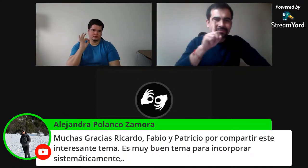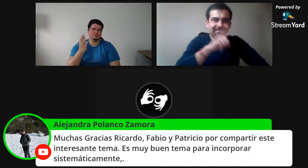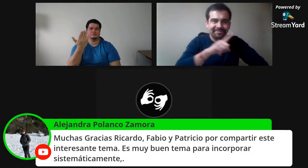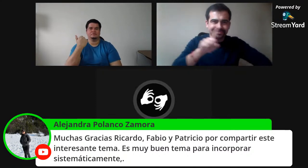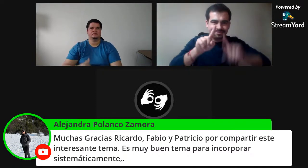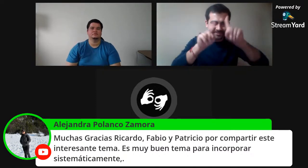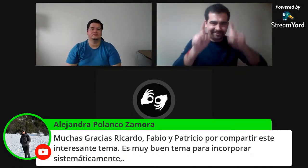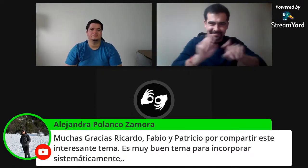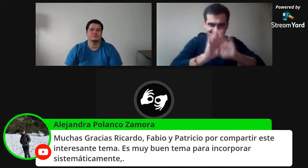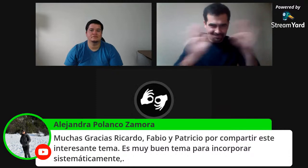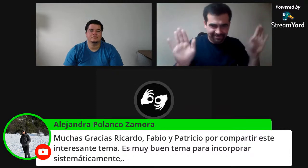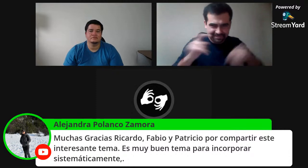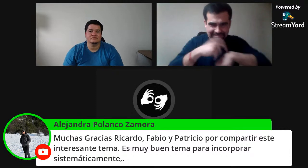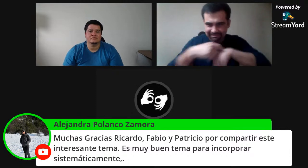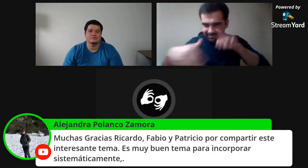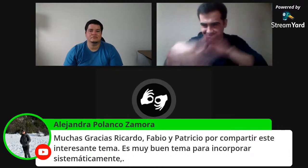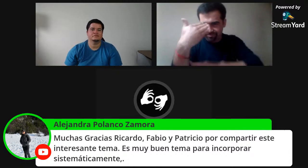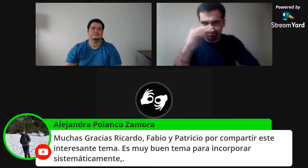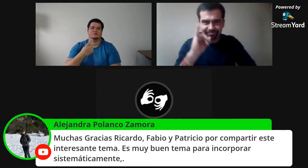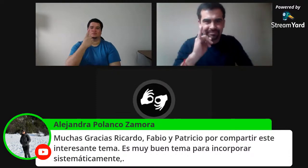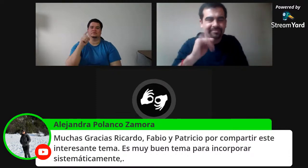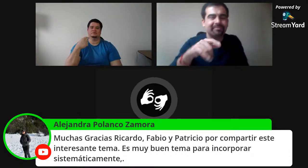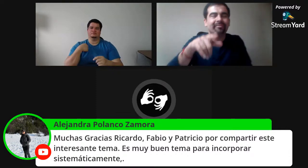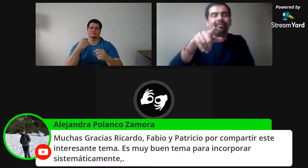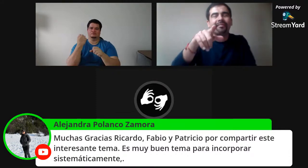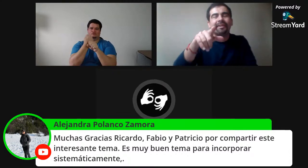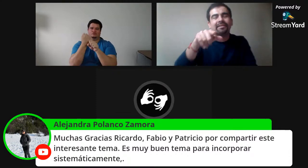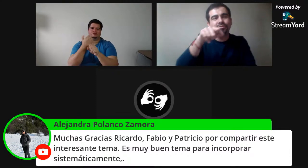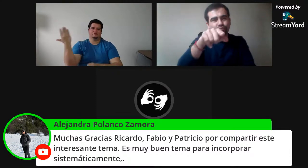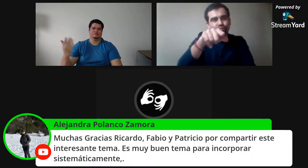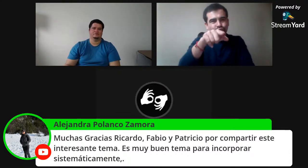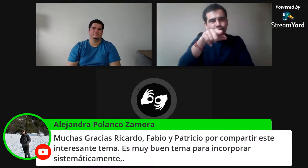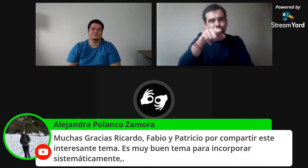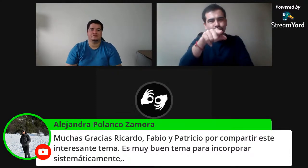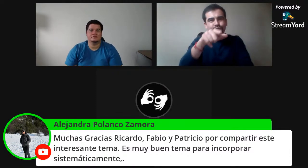Fabio, tengo una pregunta. Una última pregunta. Y nada más para que ya nos retiremos.